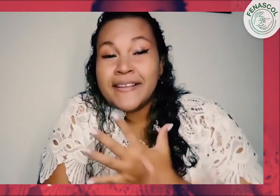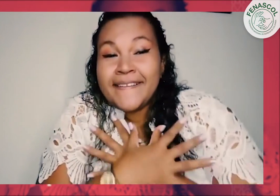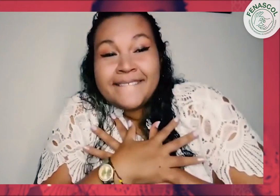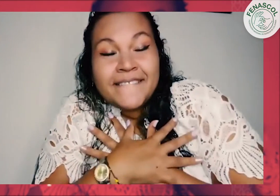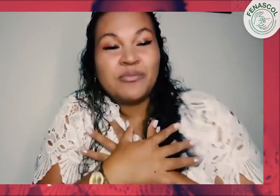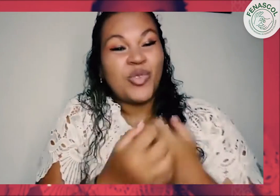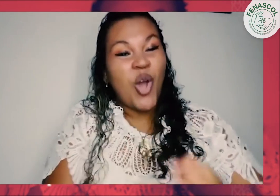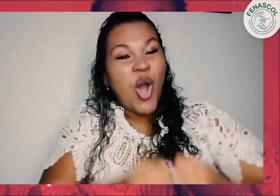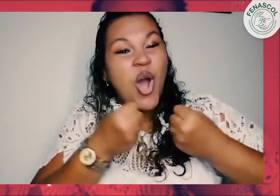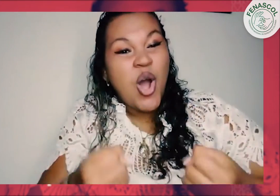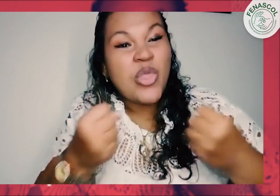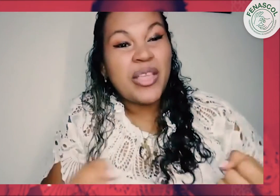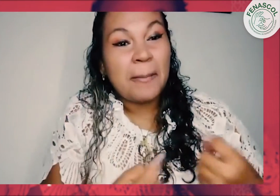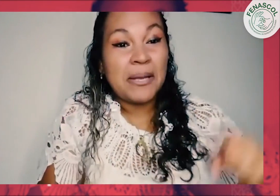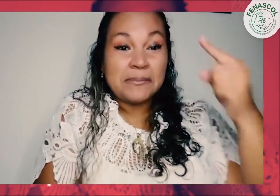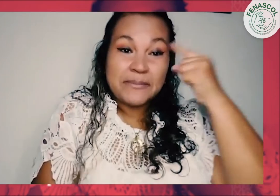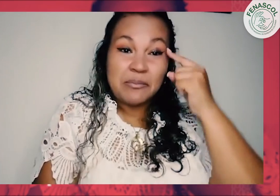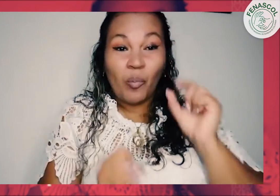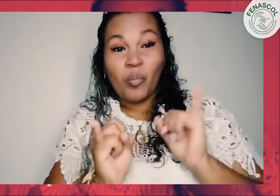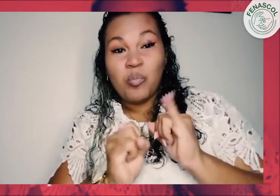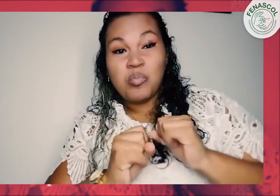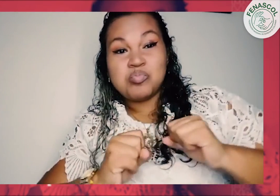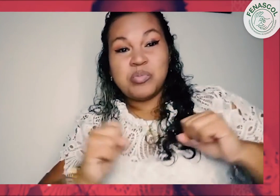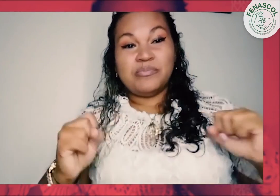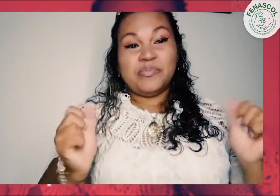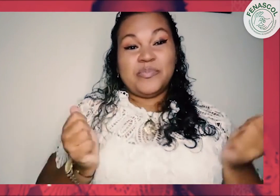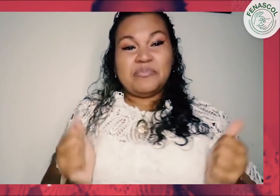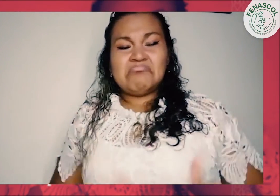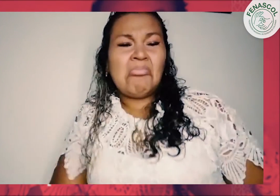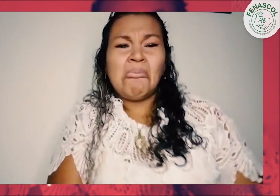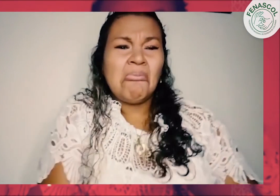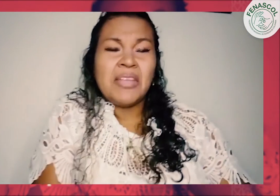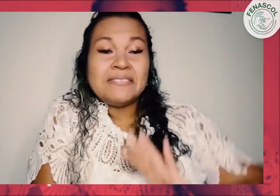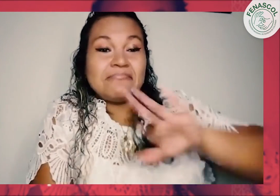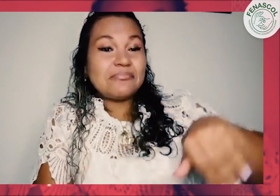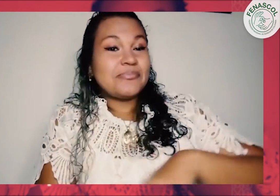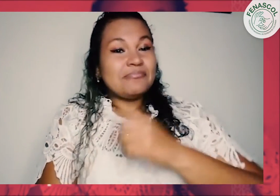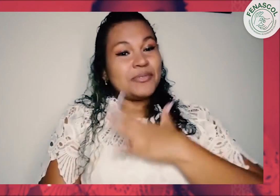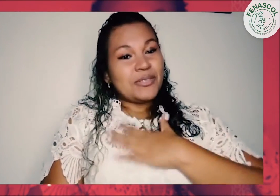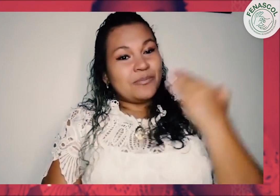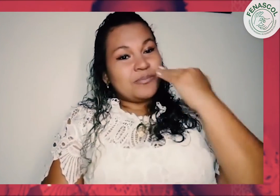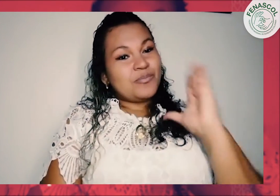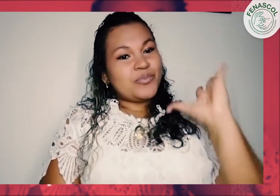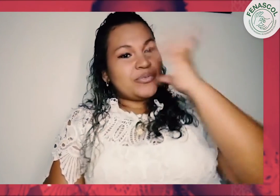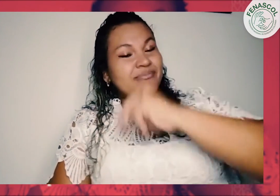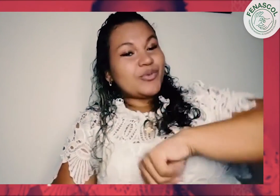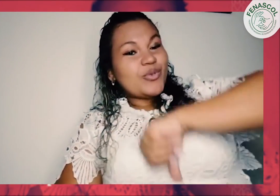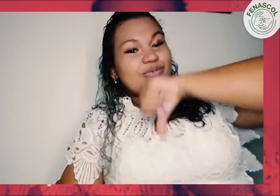Amo ser gorda, no tengo que ser delgada o cumplir con un estereotipo para ser hermosa Soy mujer, soy hermosa y estoy